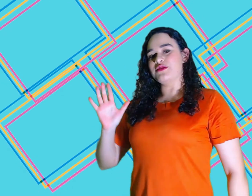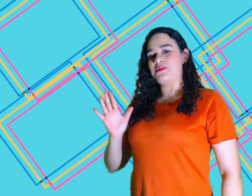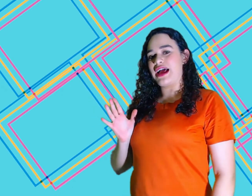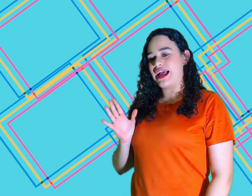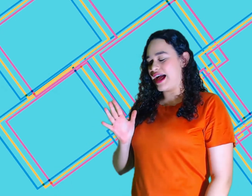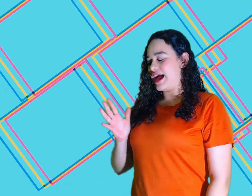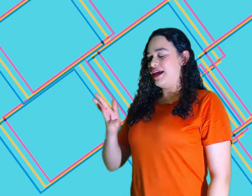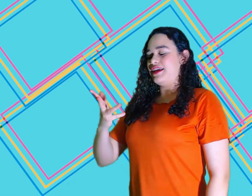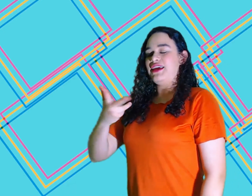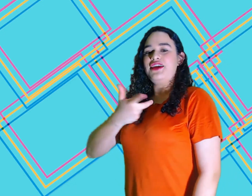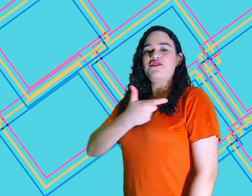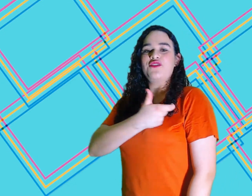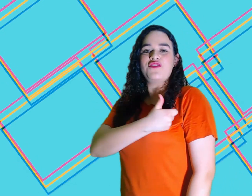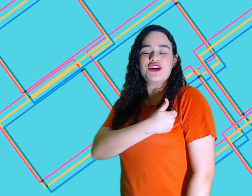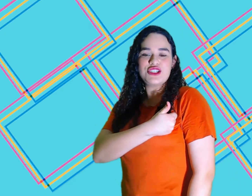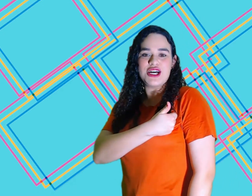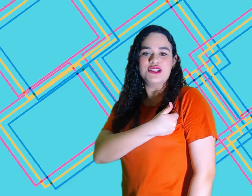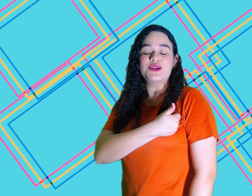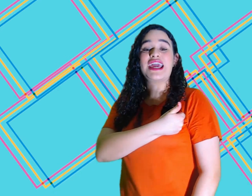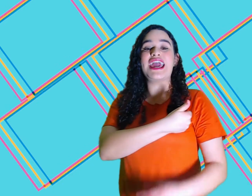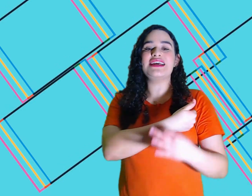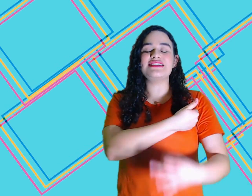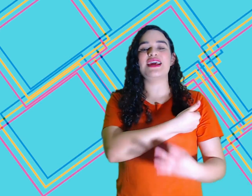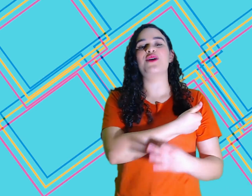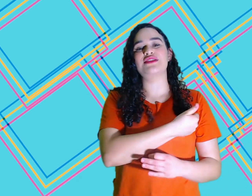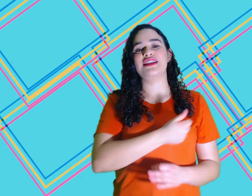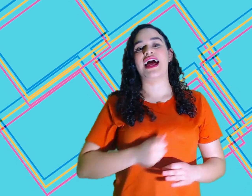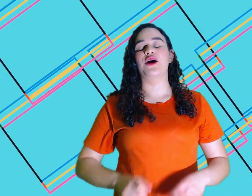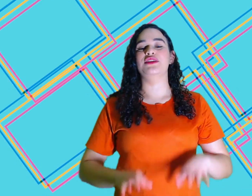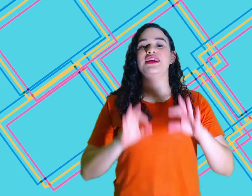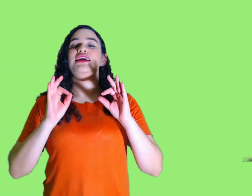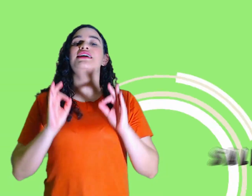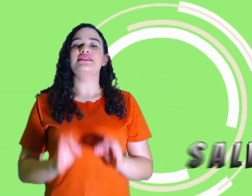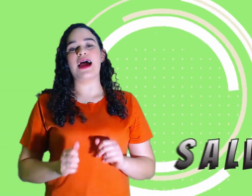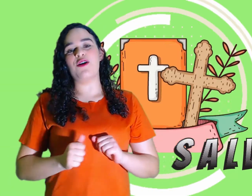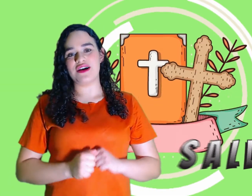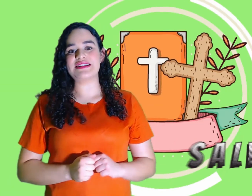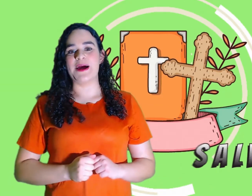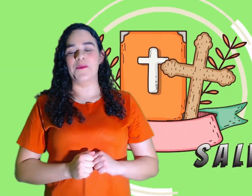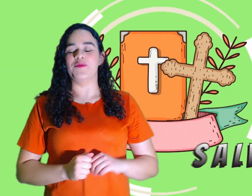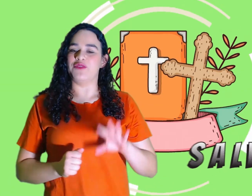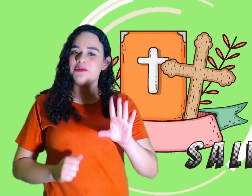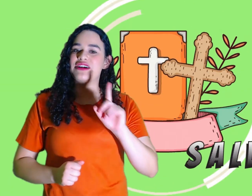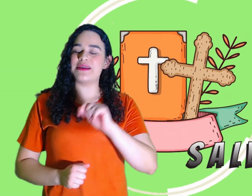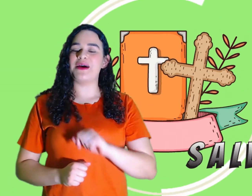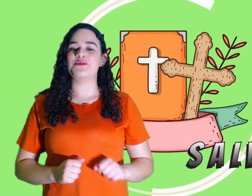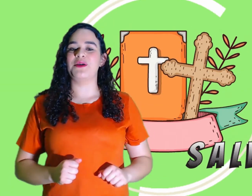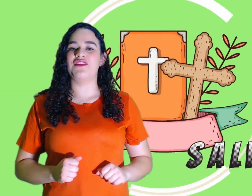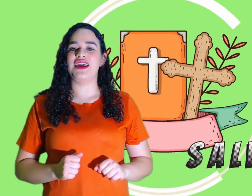para cá e foi fechando. Esse é o sinal de salvação. Vamos fazer mais uma vez?